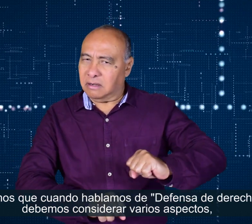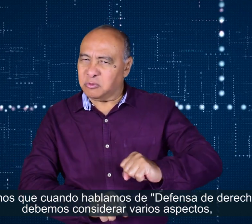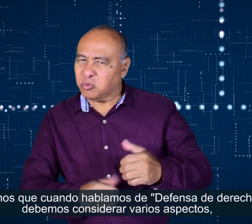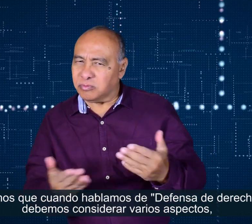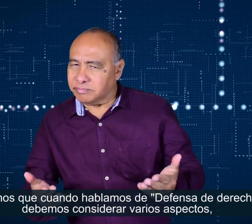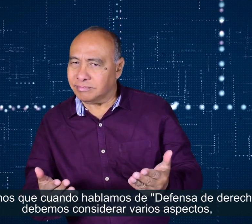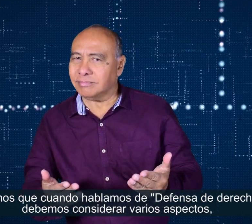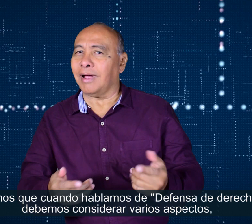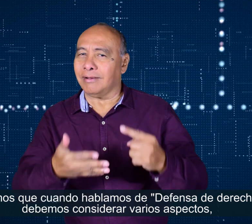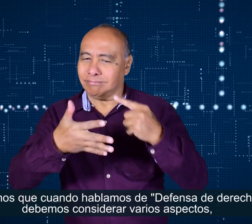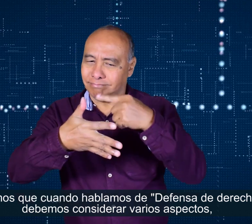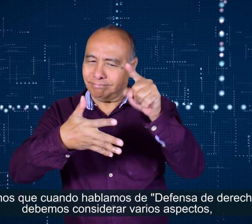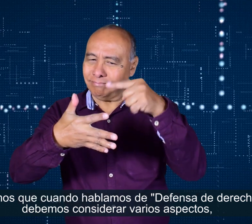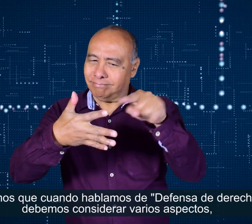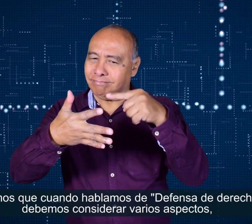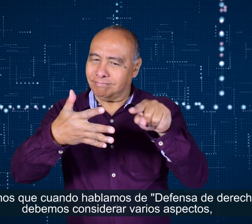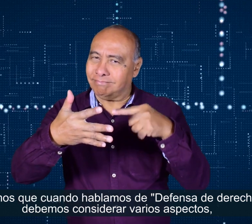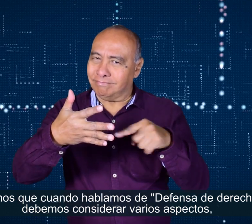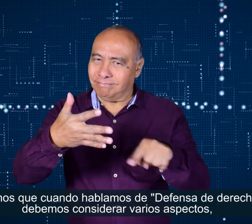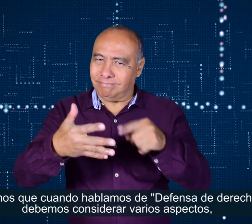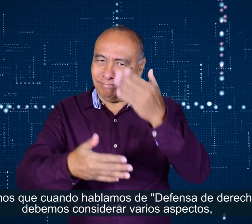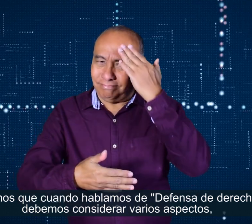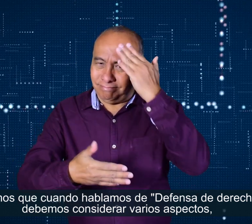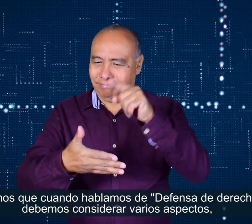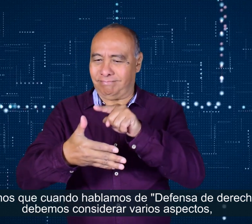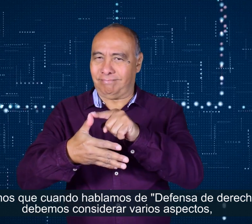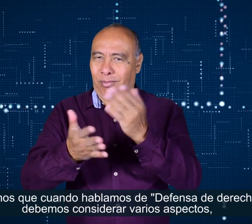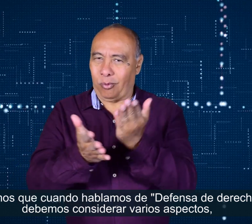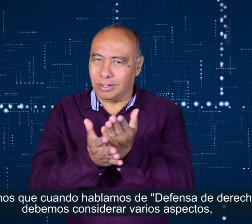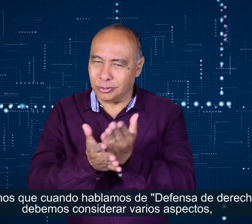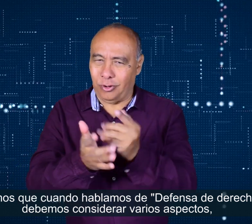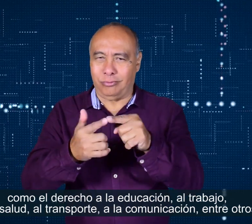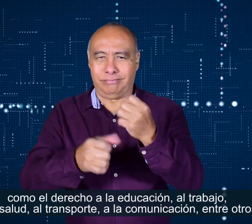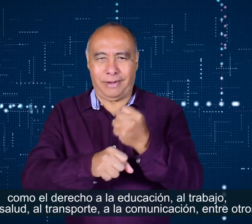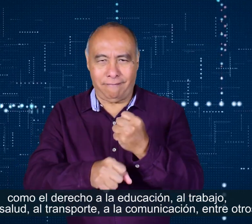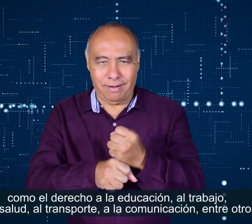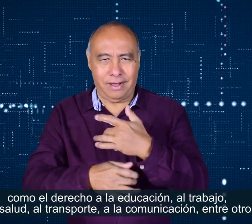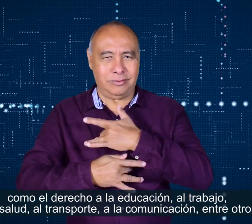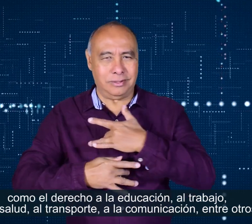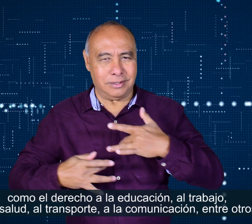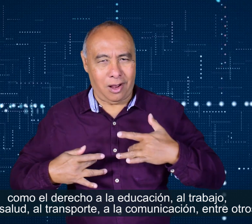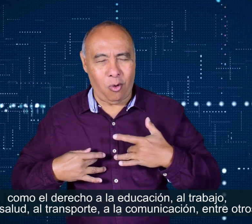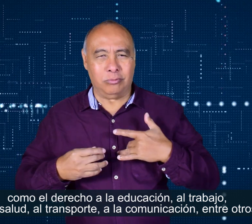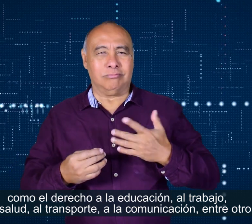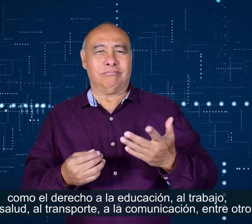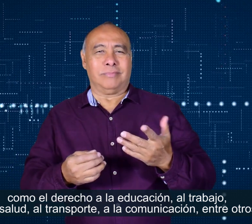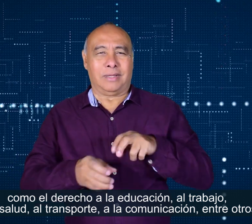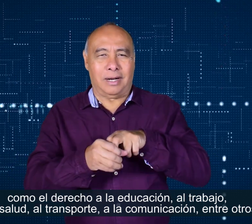hablamos de defensa de derechos, debemos considerar varios aspectos, como el derecho a la educación, al